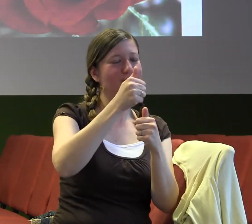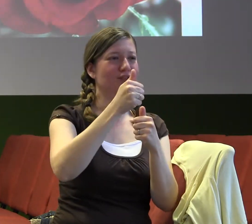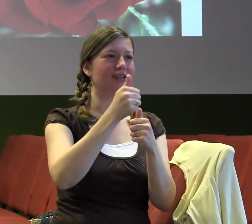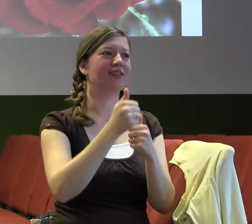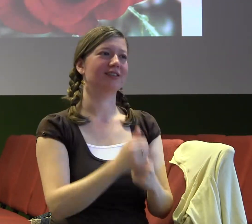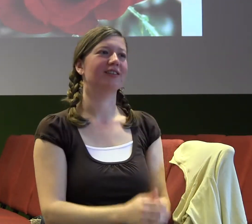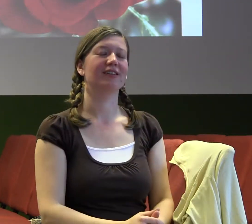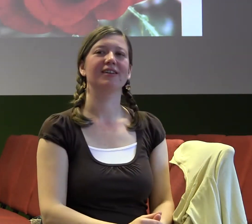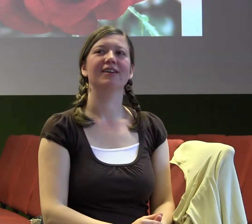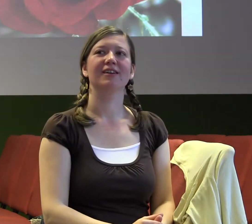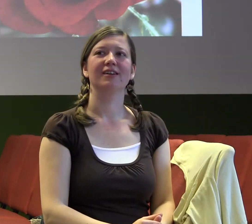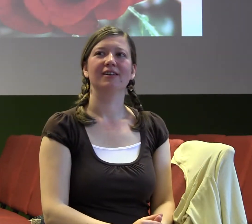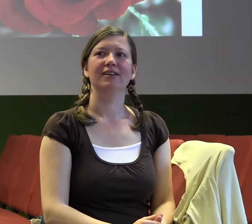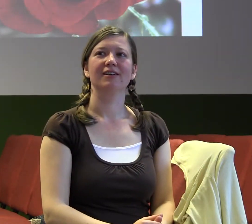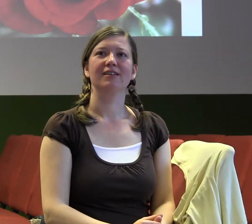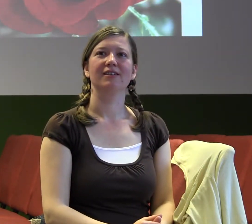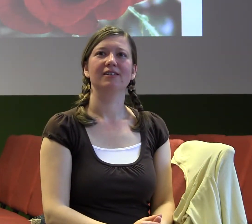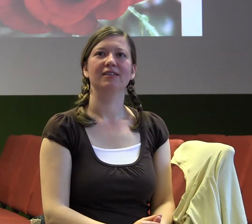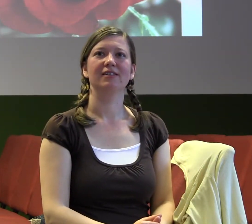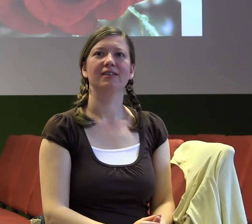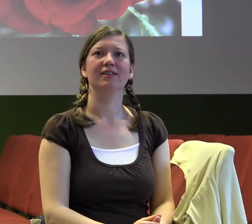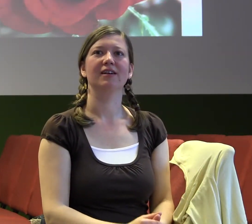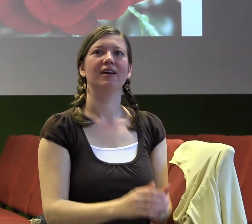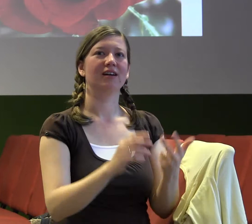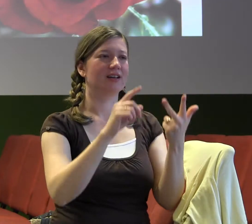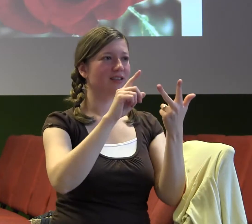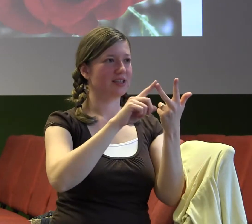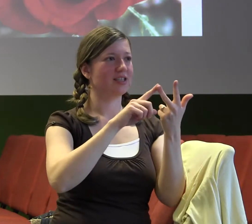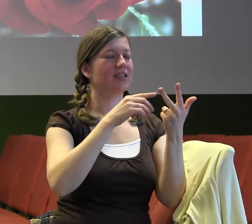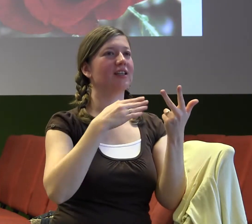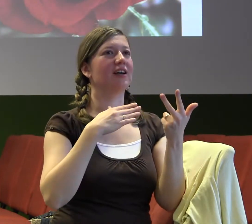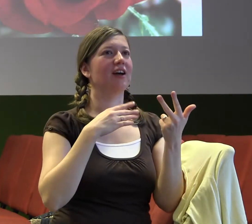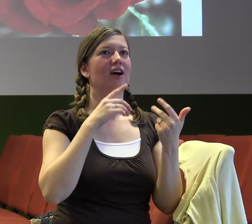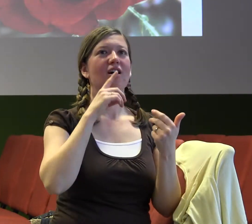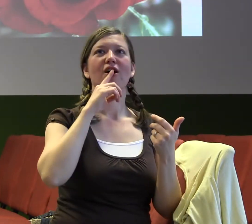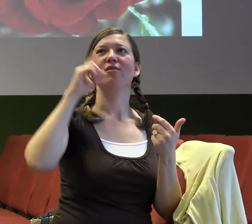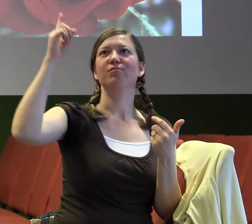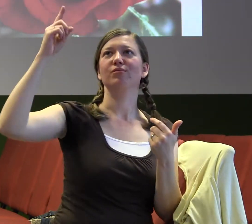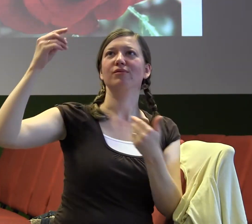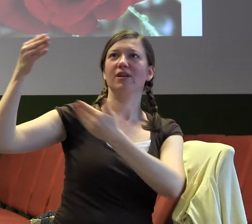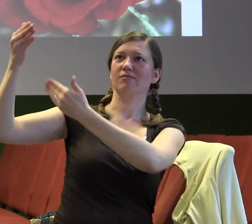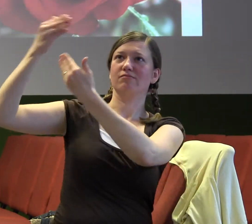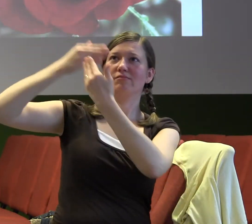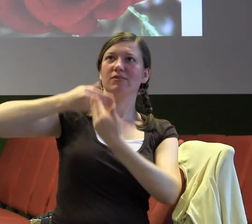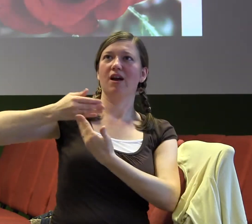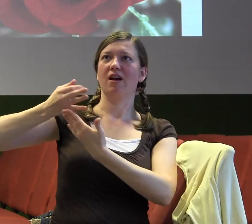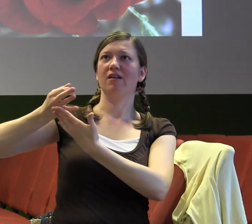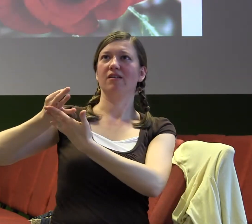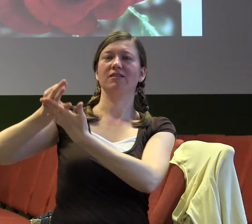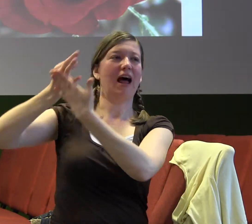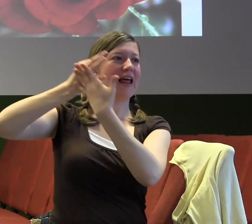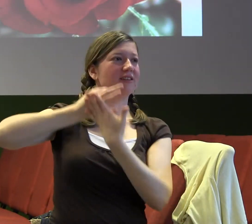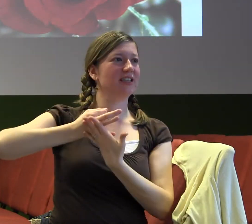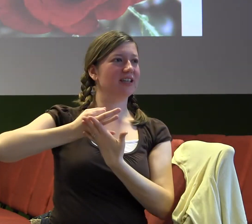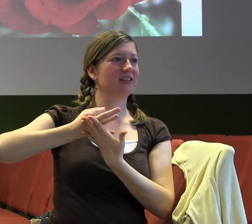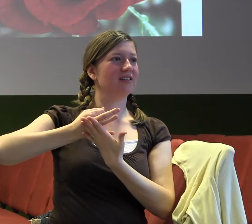A další věc, kterou v práci můžeme, je, že můžeme využívat dary a talenty, který nám Bůh dává. schopnosti, které od něho